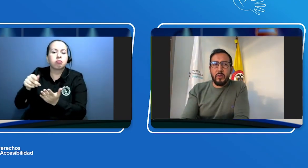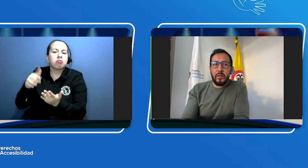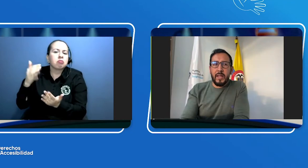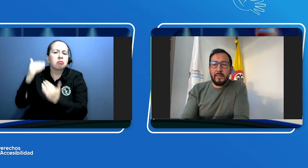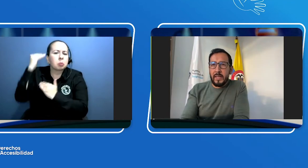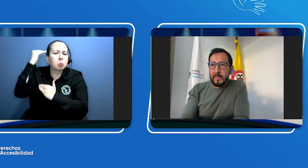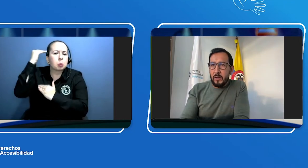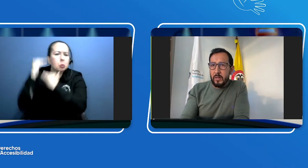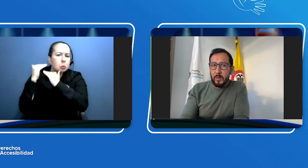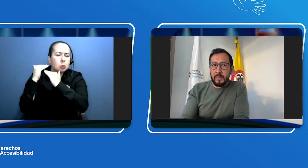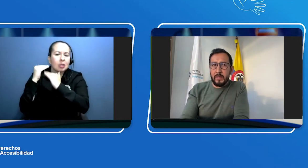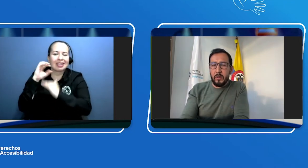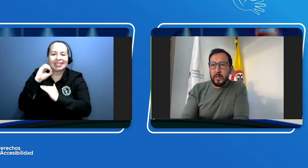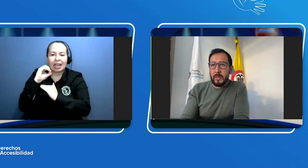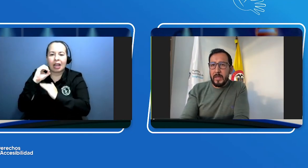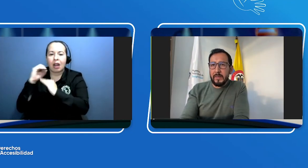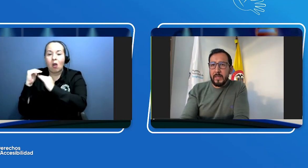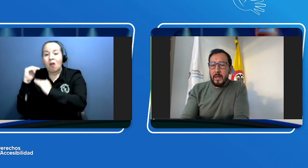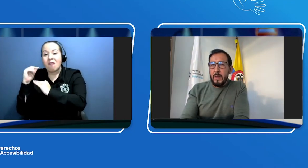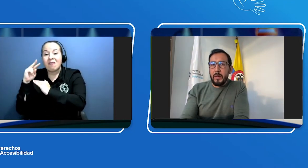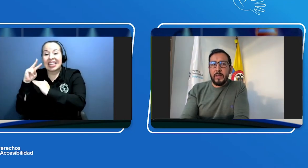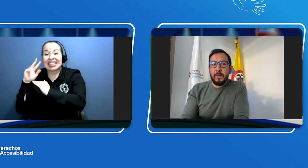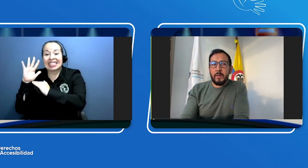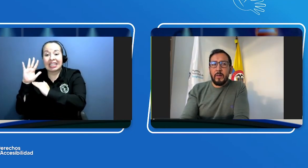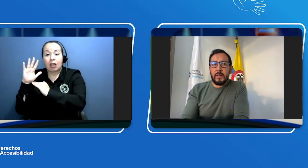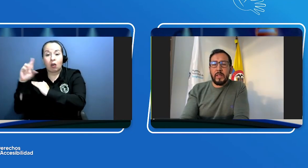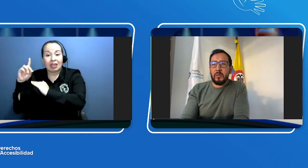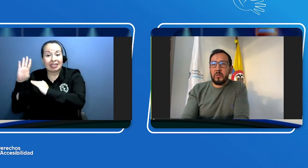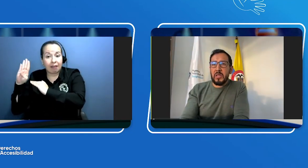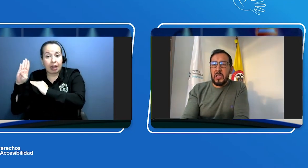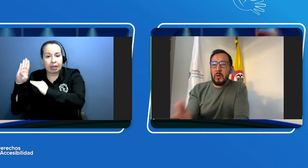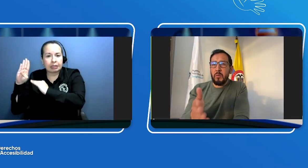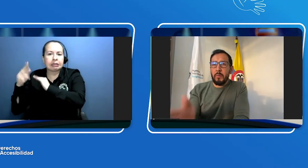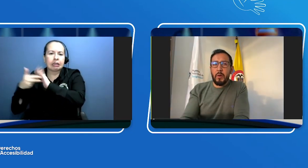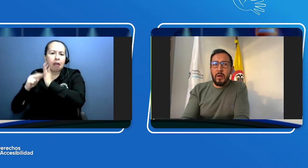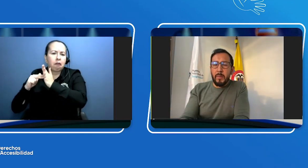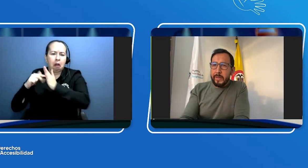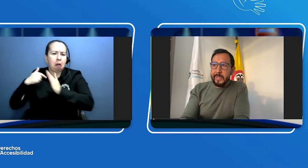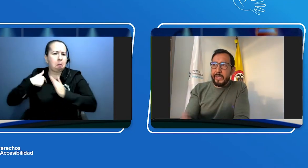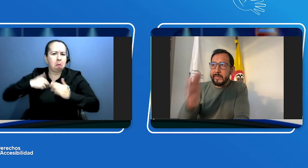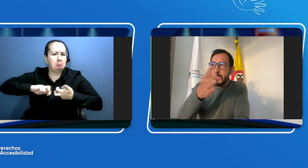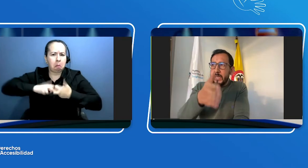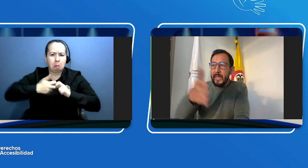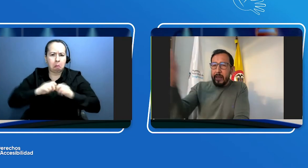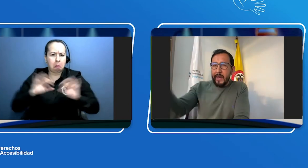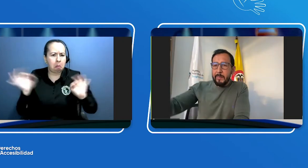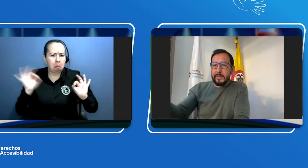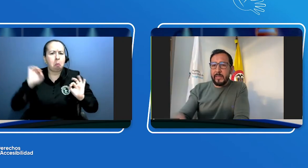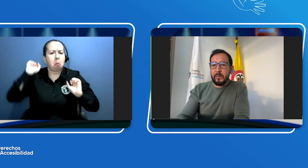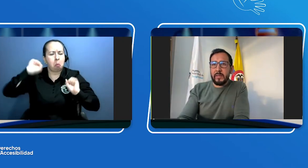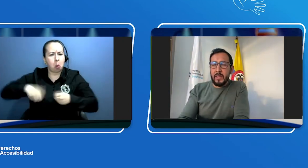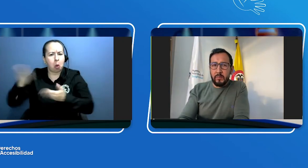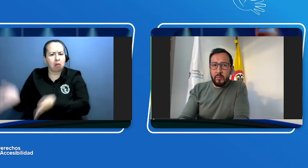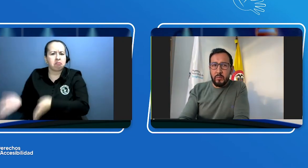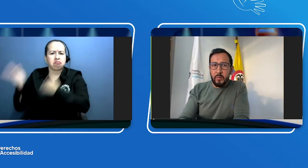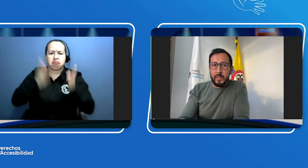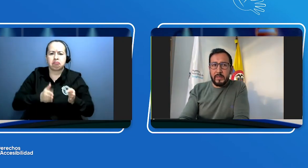entre 0 y 25 decibeles, pues efectivamente yo no tendré ningún problema y seguiré a mi centro de enseñanza automovilística.